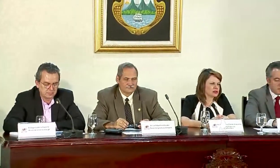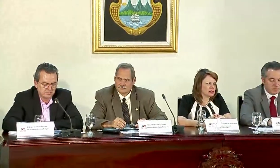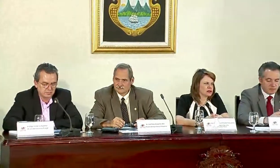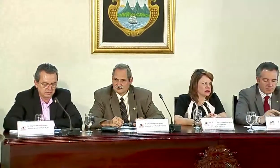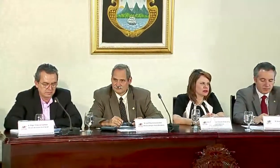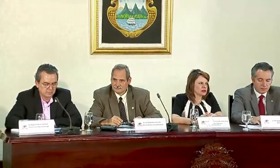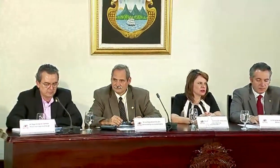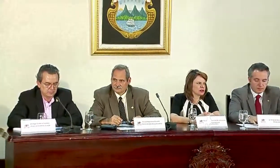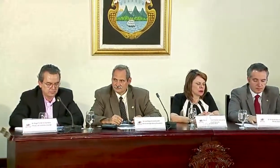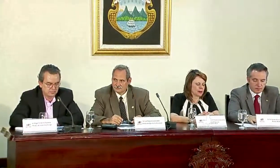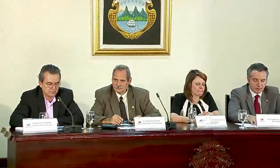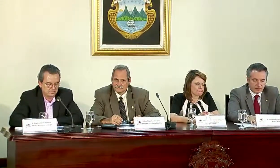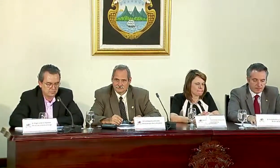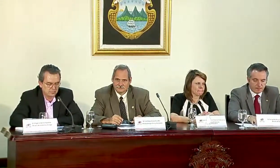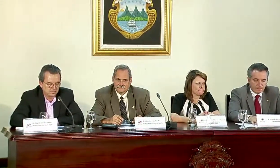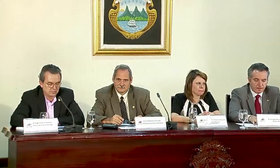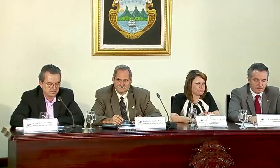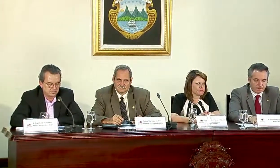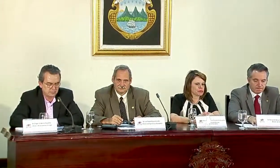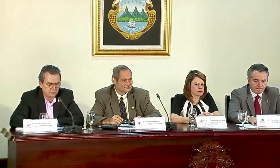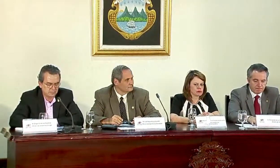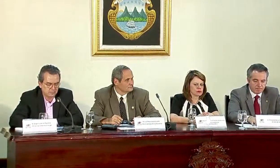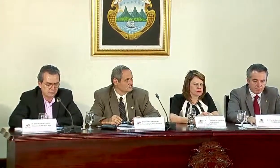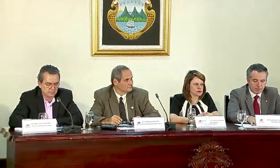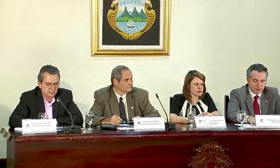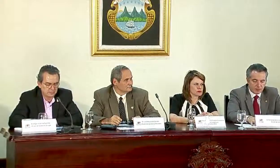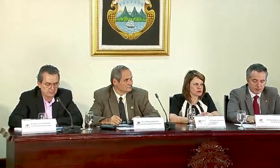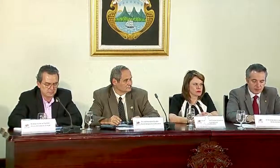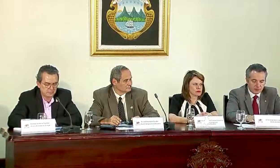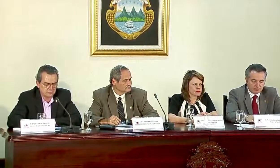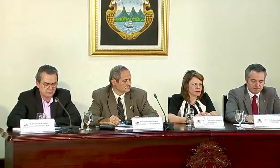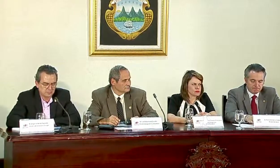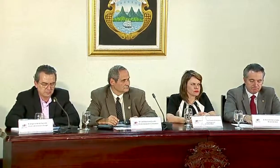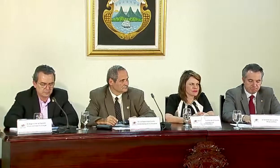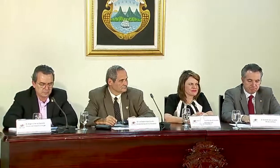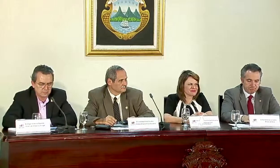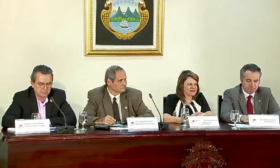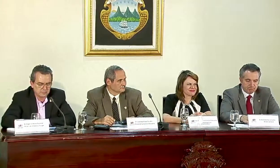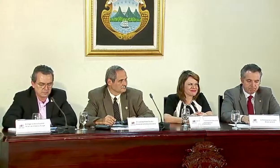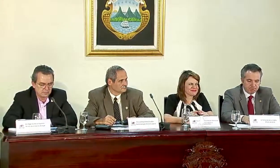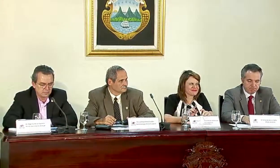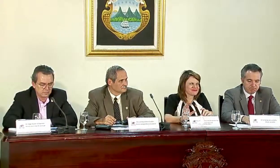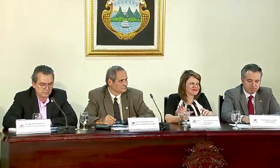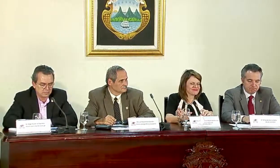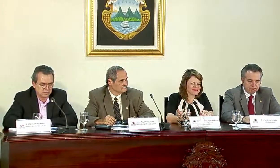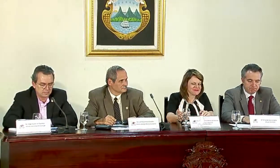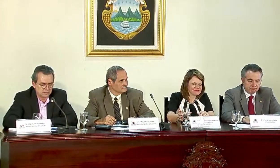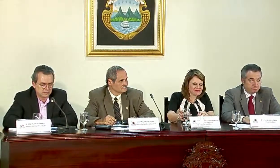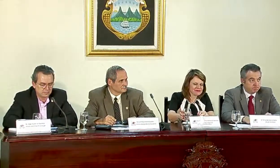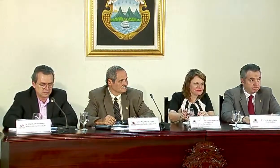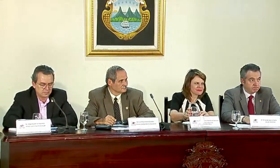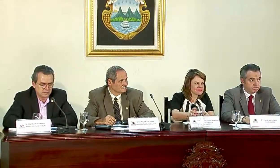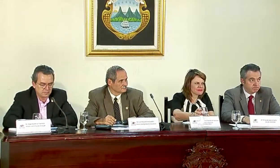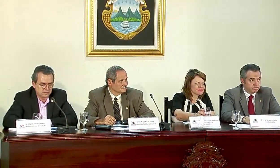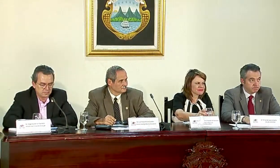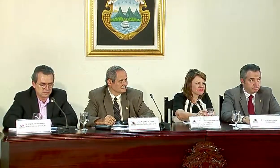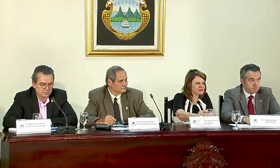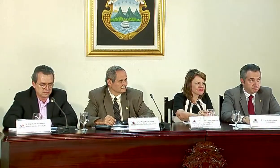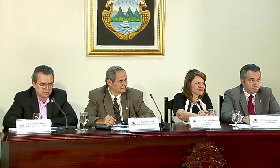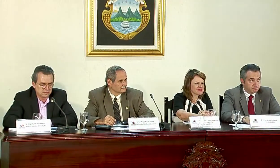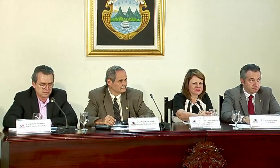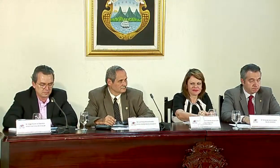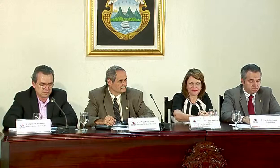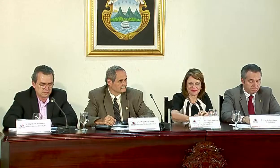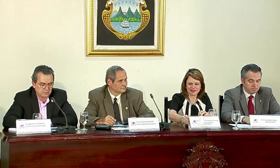hoy, para que los empleados públicos puedan observar el partido de la Selección Femenina de Fútbol, ¿fue una idea